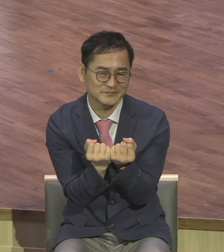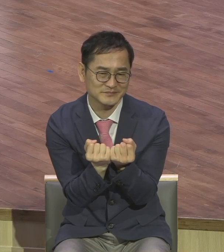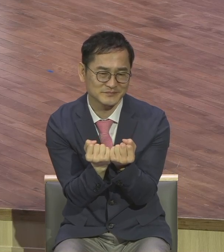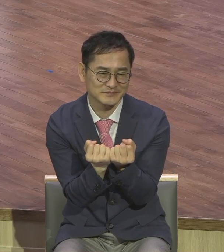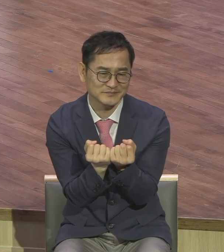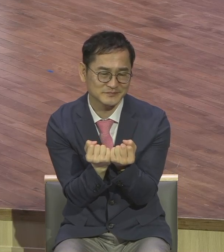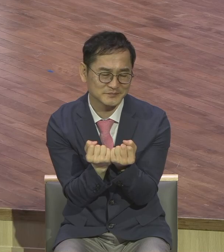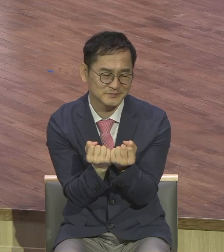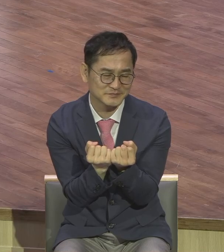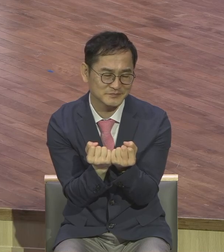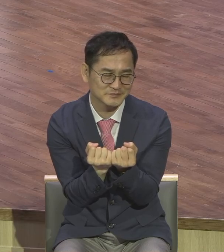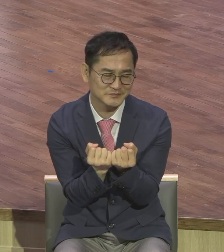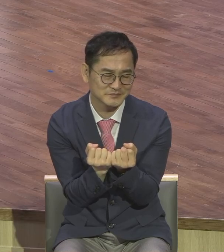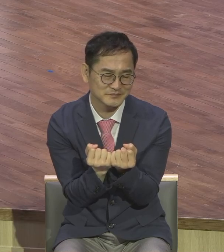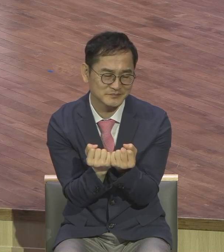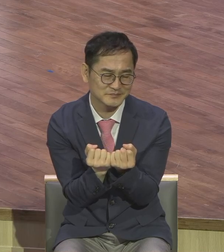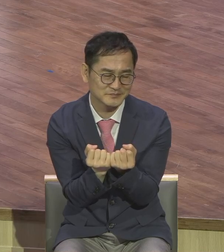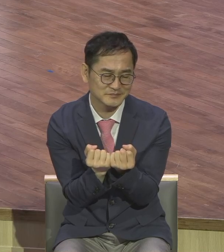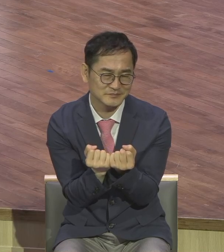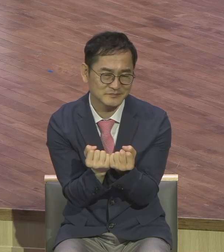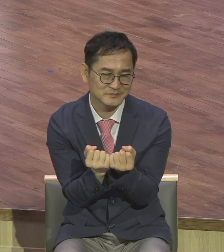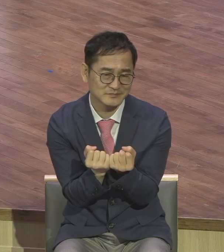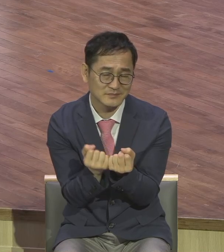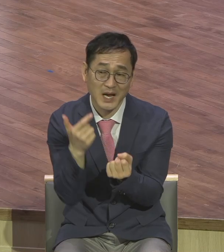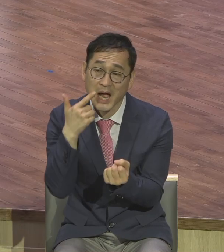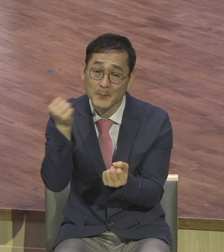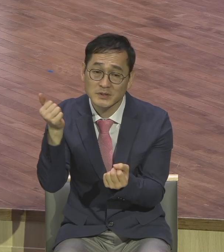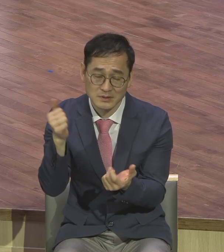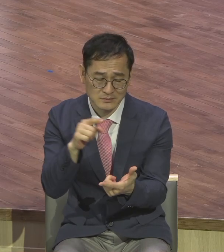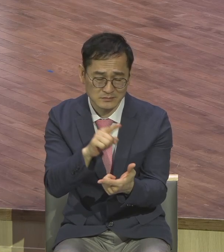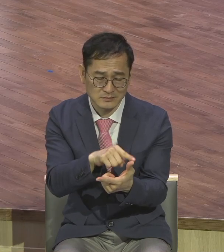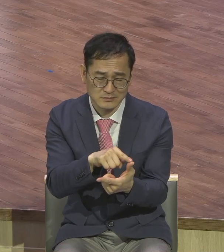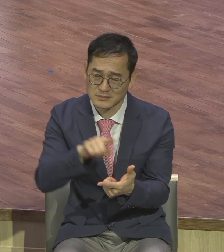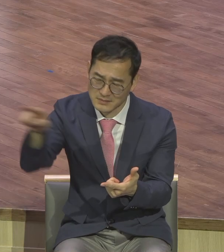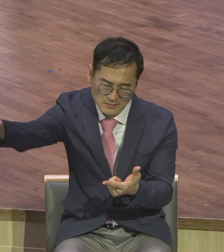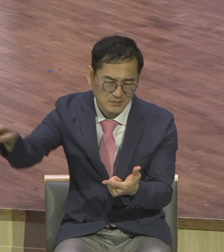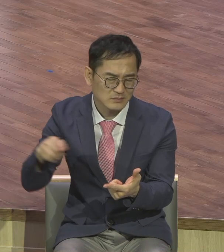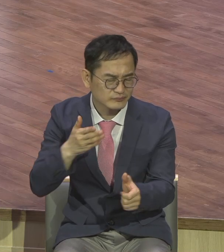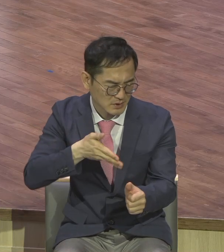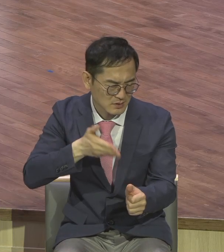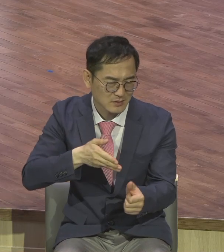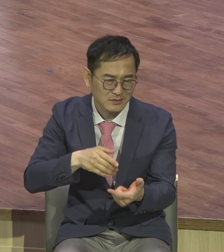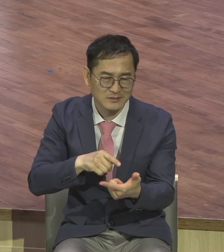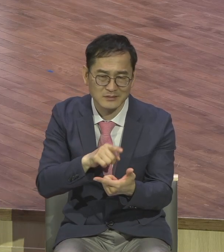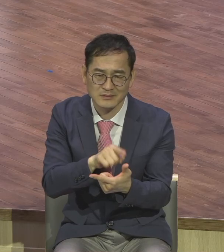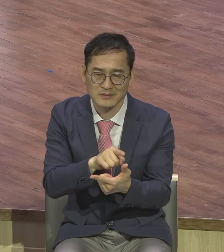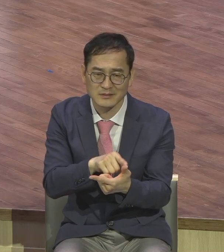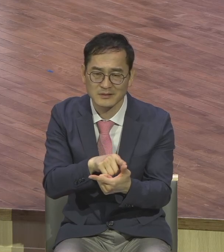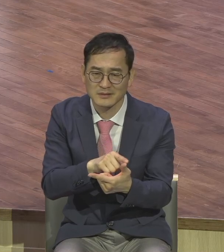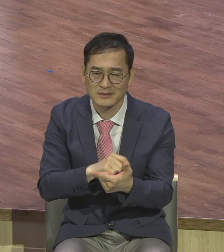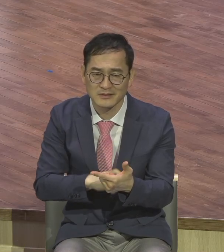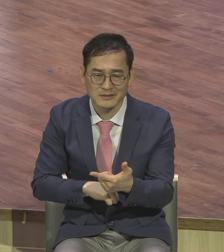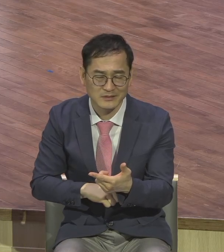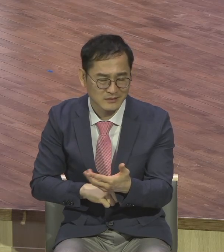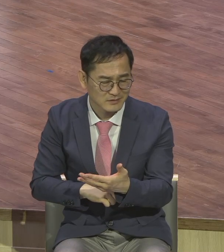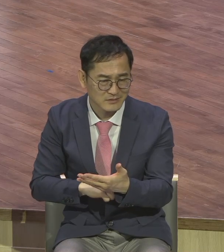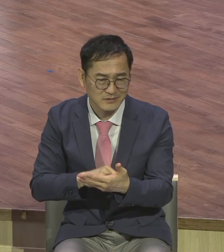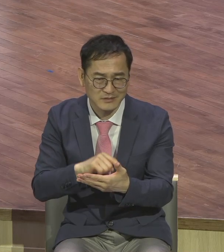한 아버지가 맏아들과 둘째 아들에게 포도원에 가서 일 좀 해라. 그렇게 심부름을 시켰는데